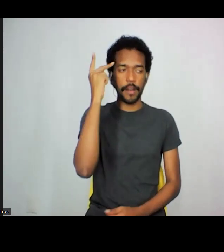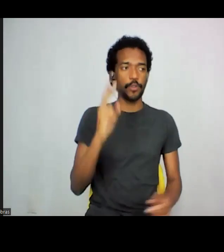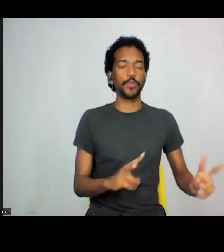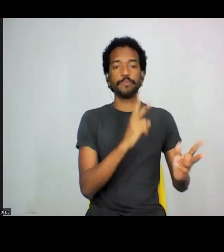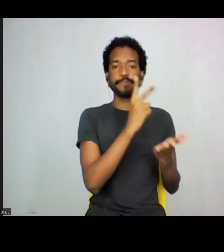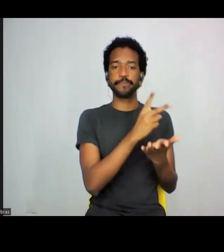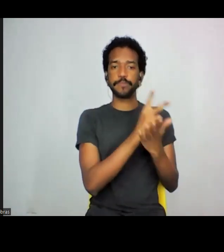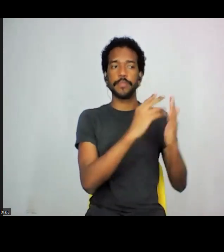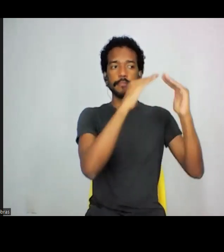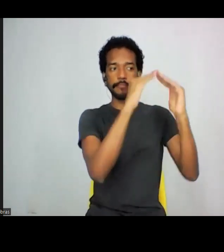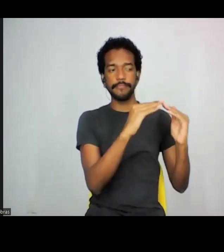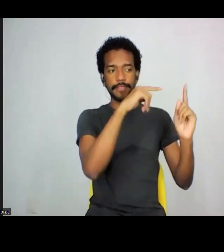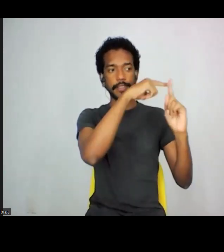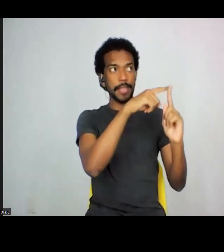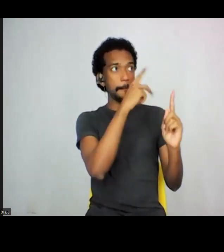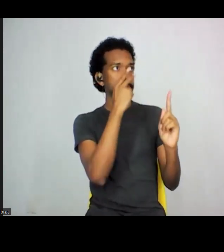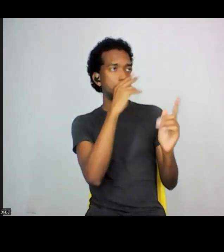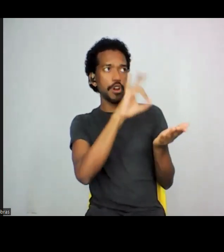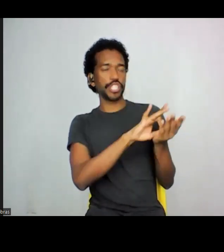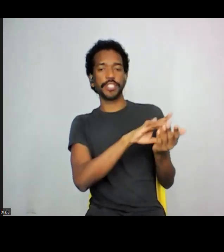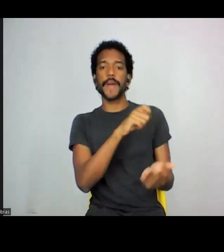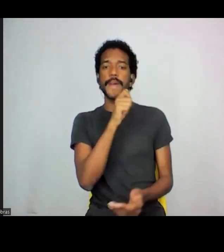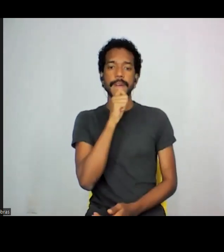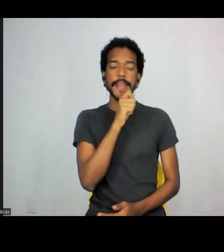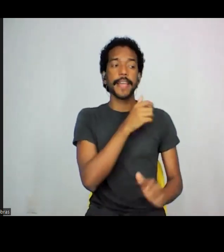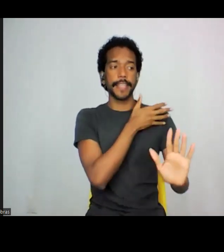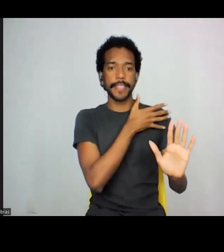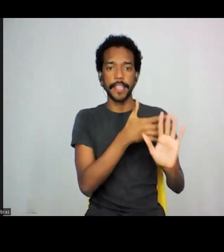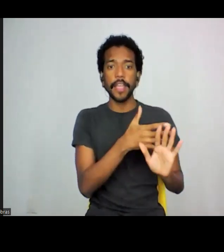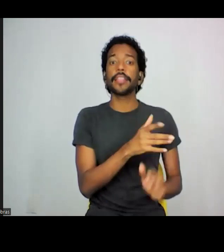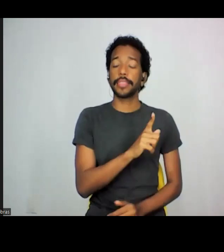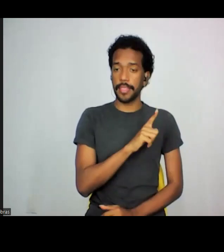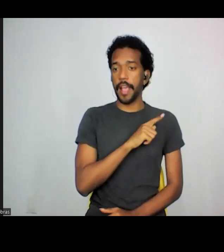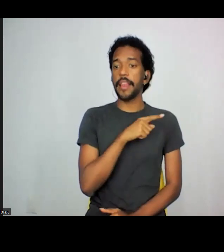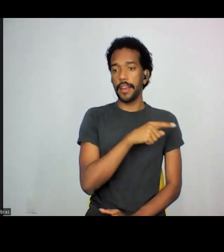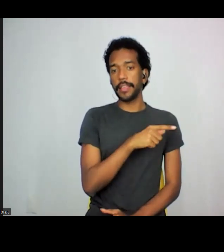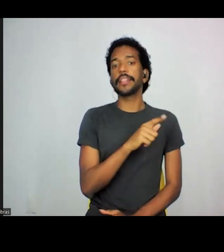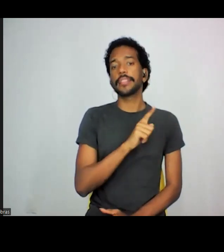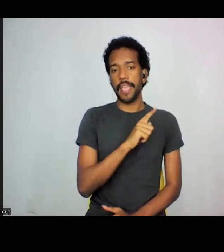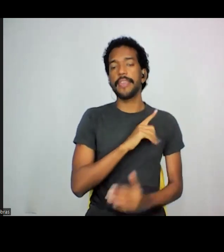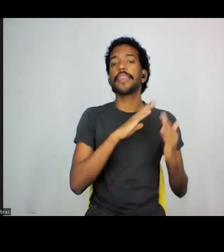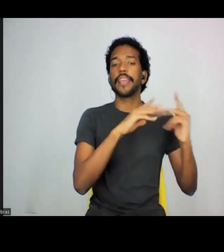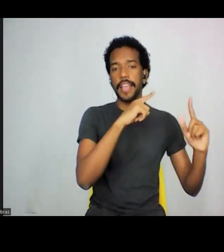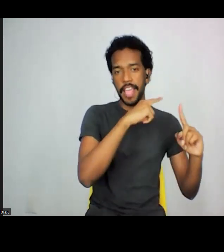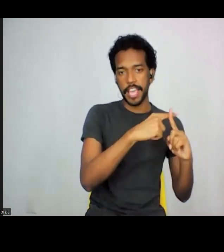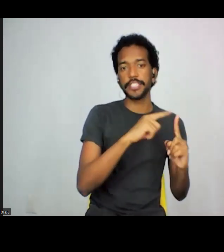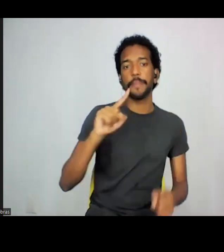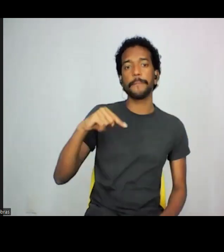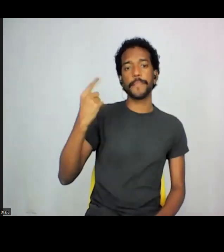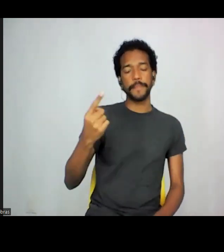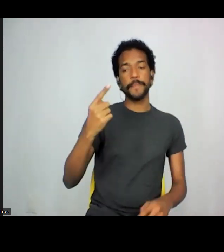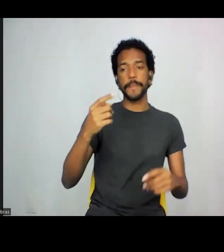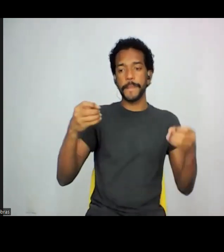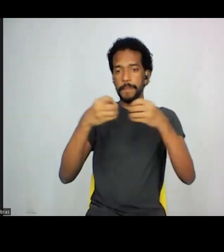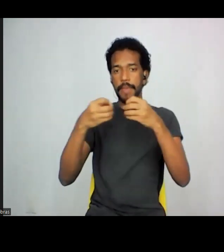né, mais ou menos original, ela tá ali, e tem o, a igreja, né, na próxima praça, é,